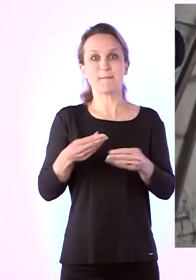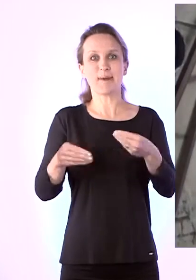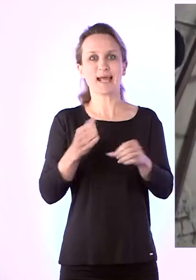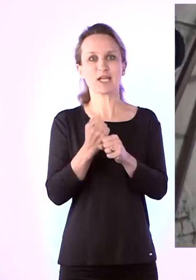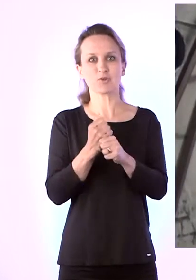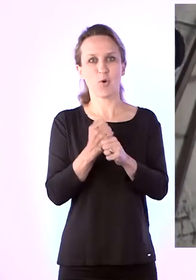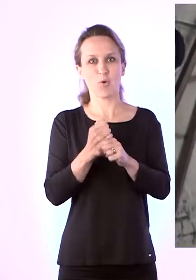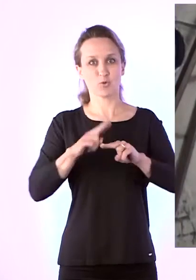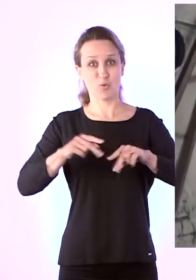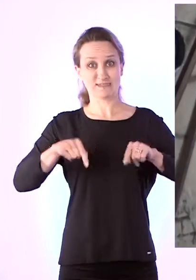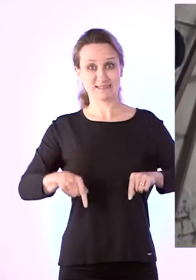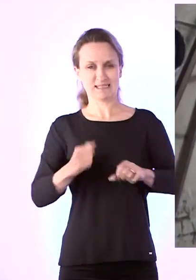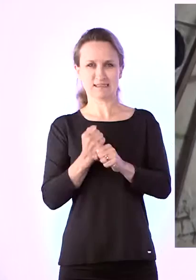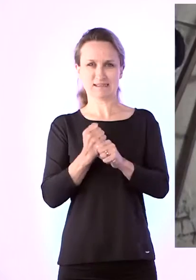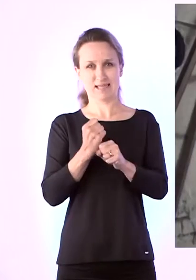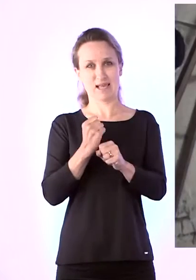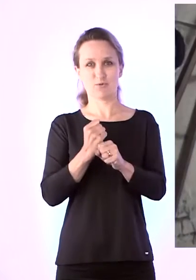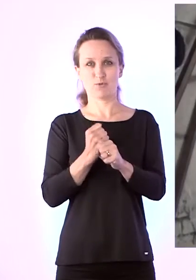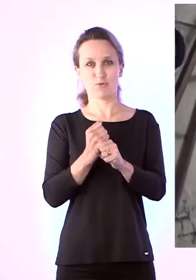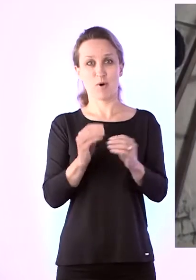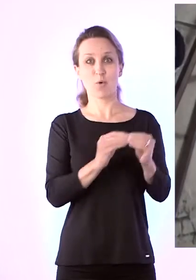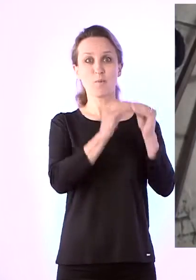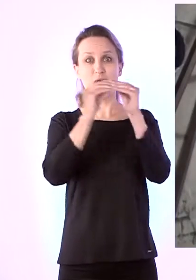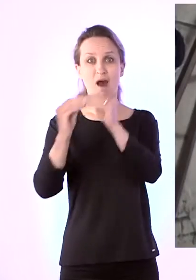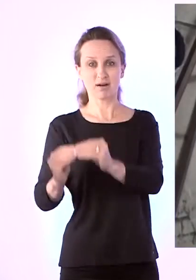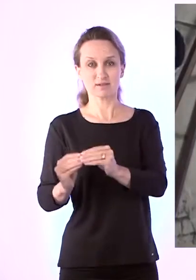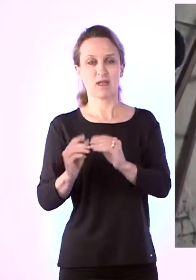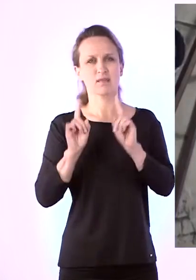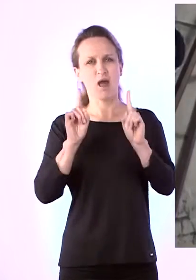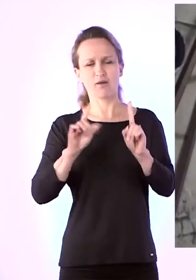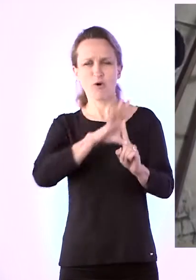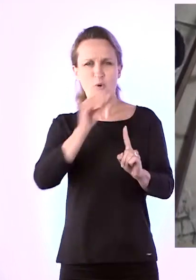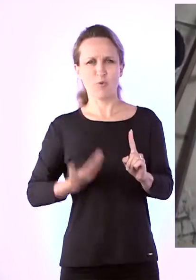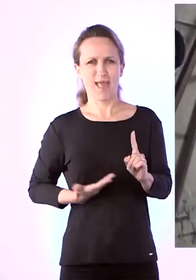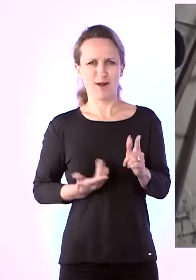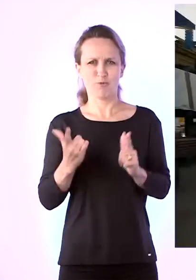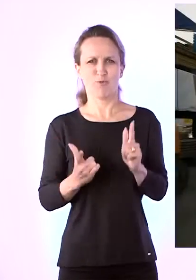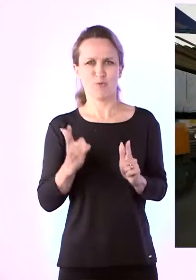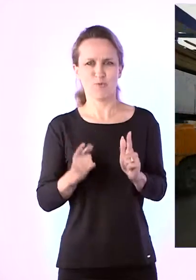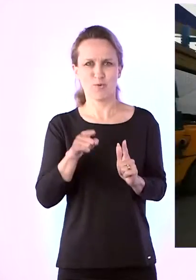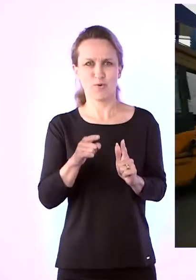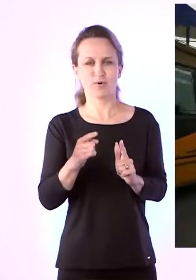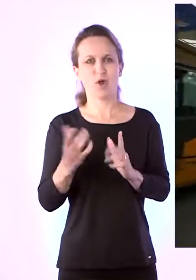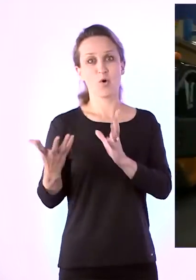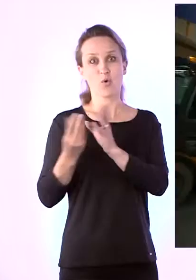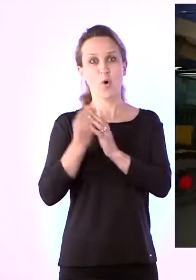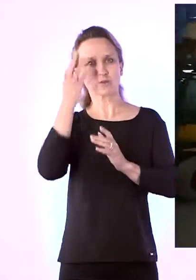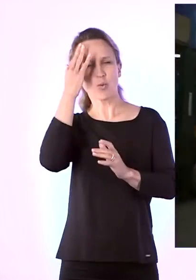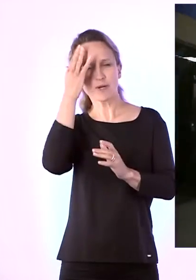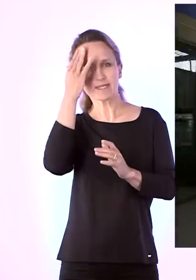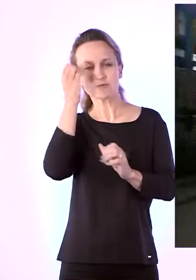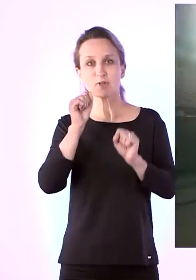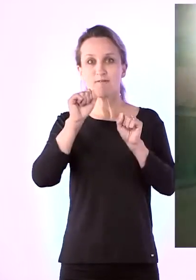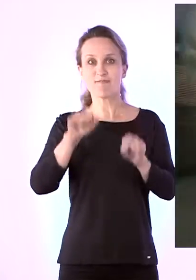siin teinud juba siin koha peal juba kümme aastat, aga vist kogu elu. Et on ühine unistus leida